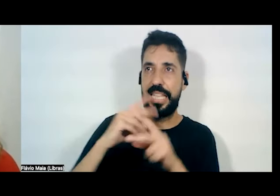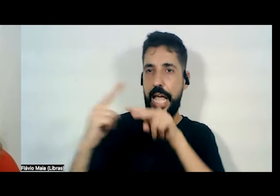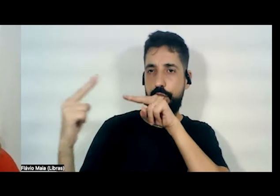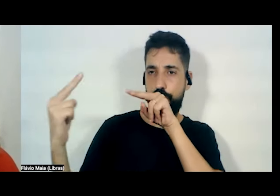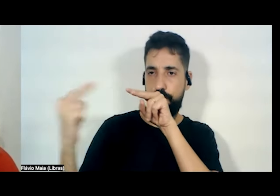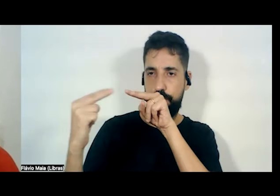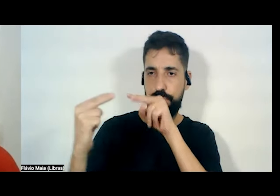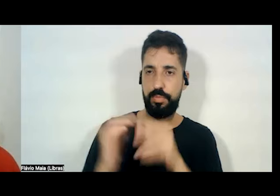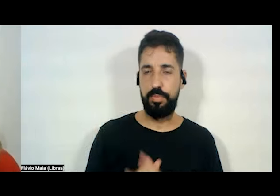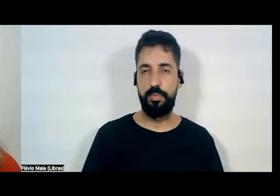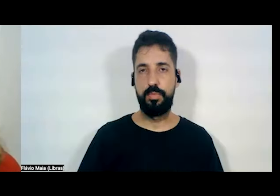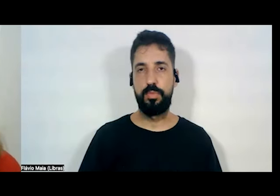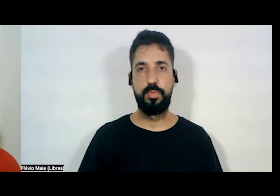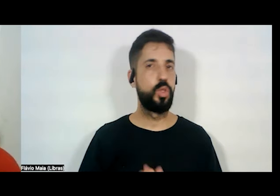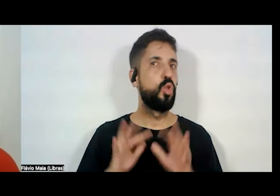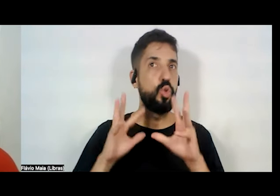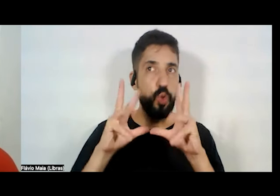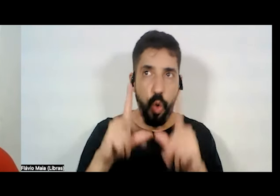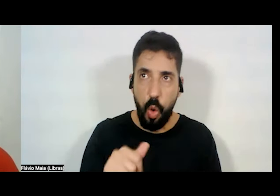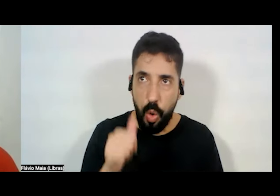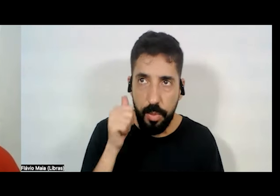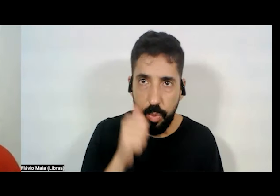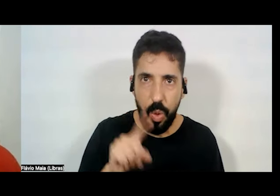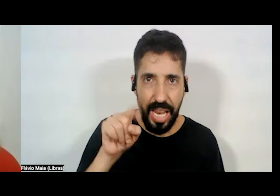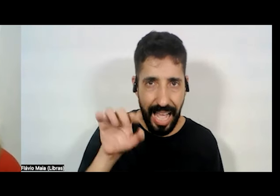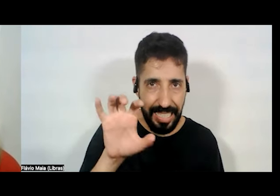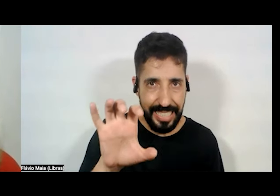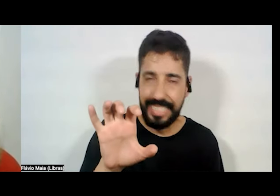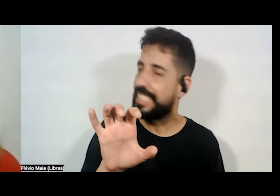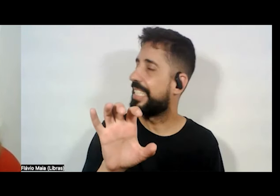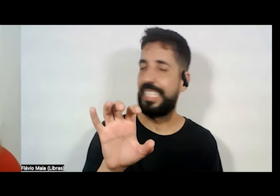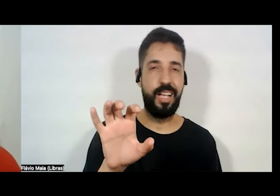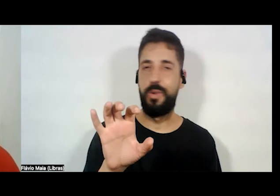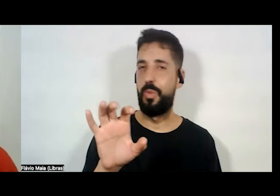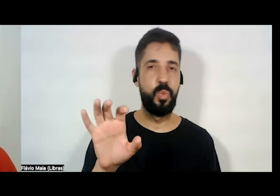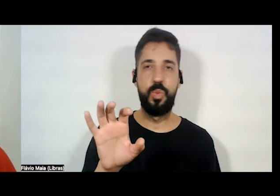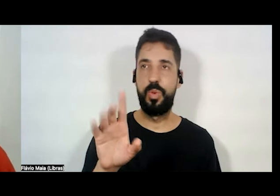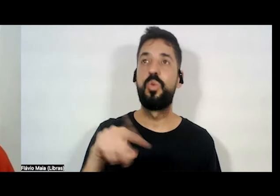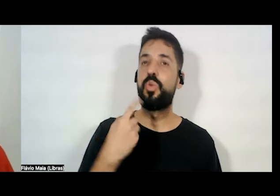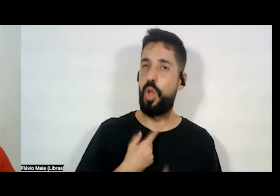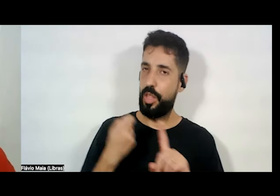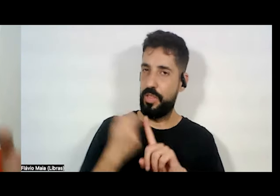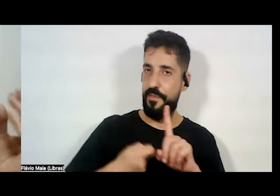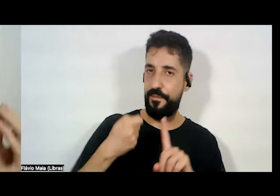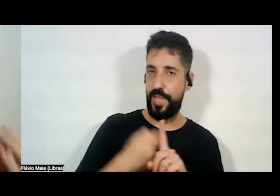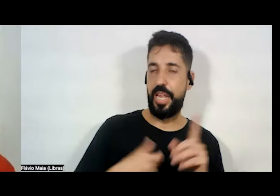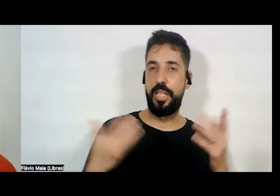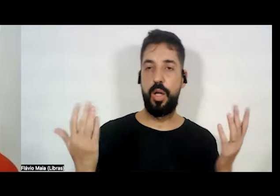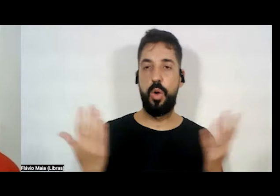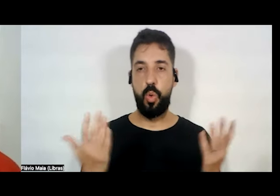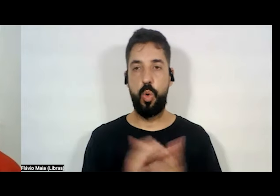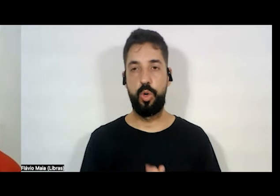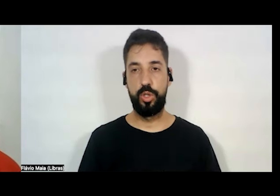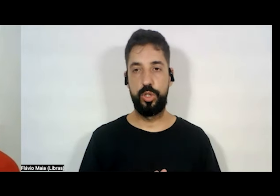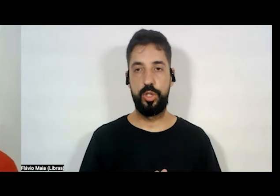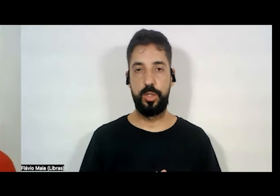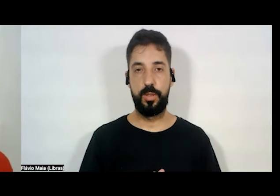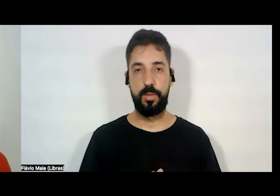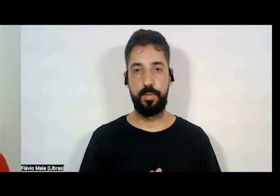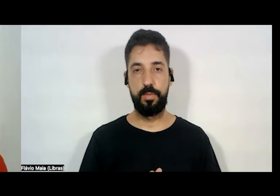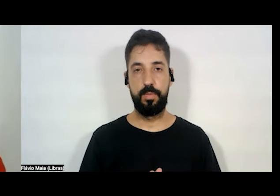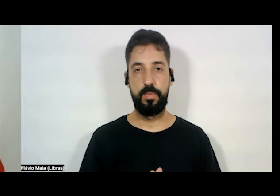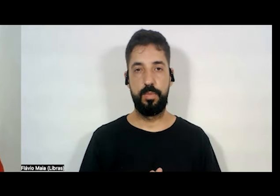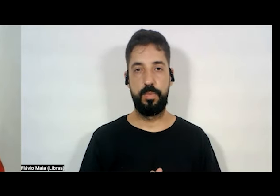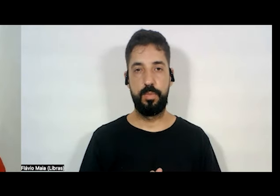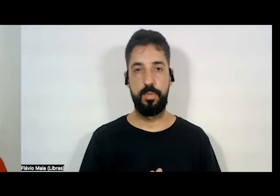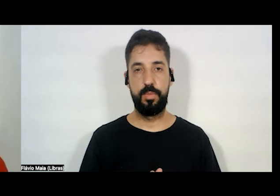Toda mulher é assim? Não. A gente enfrenta hoje um aspecto que é